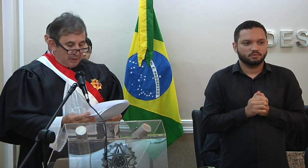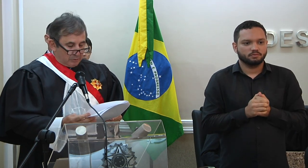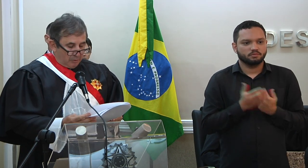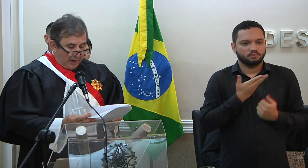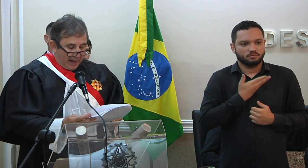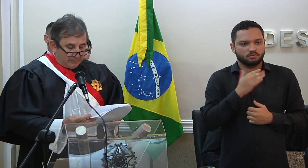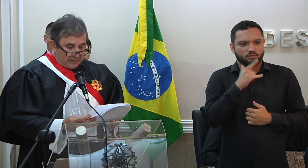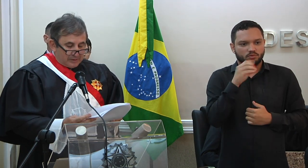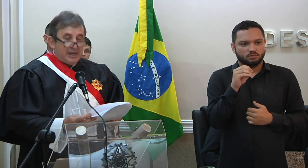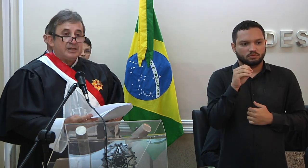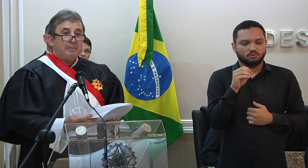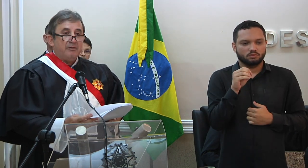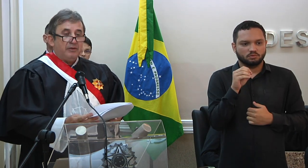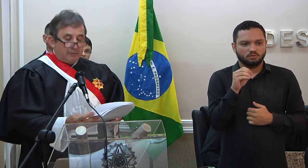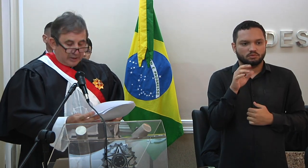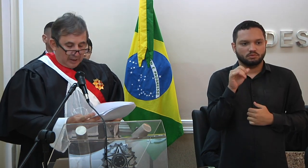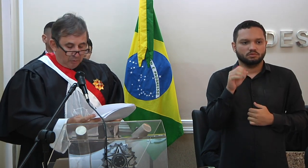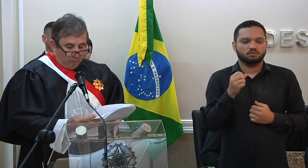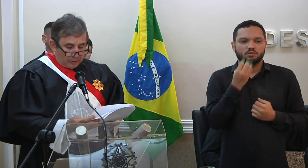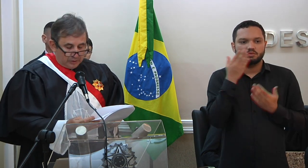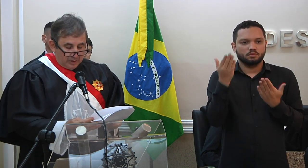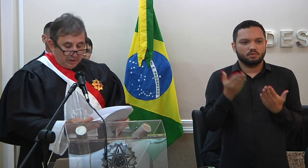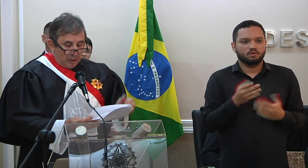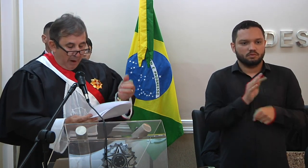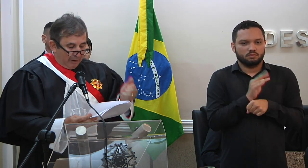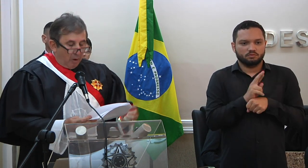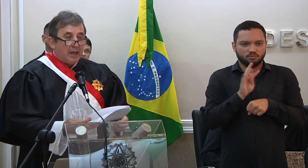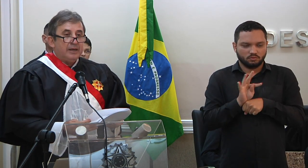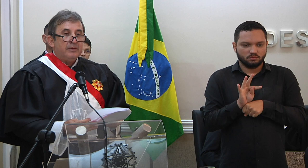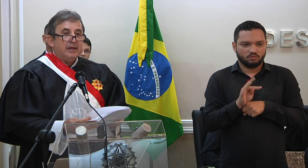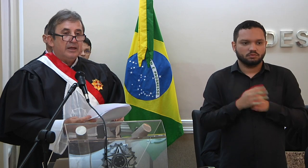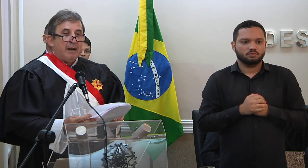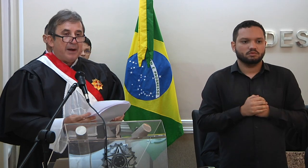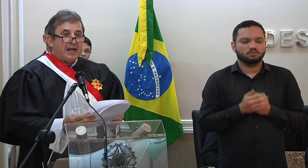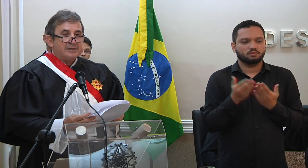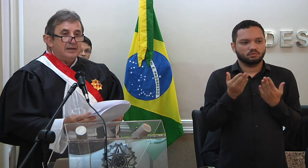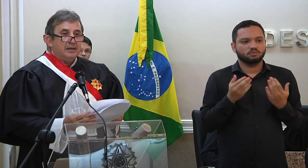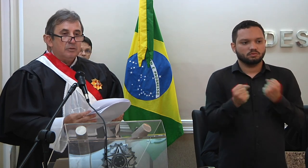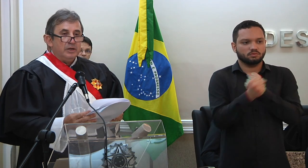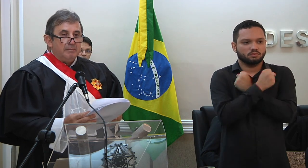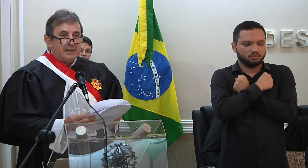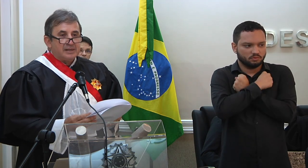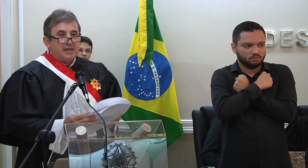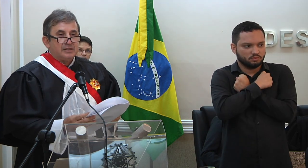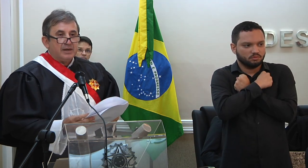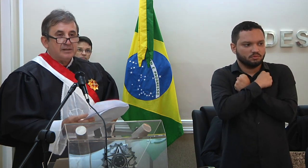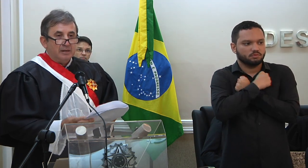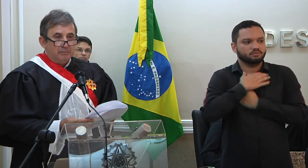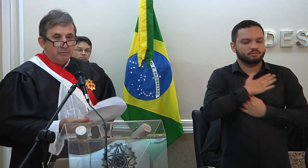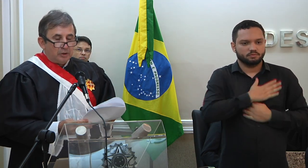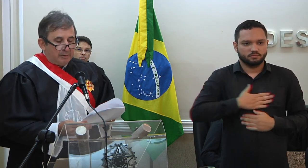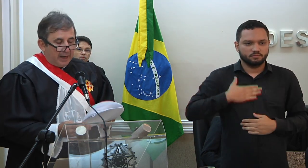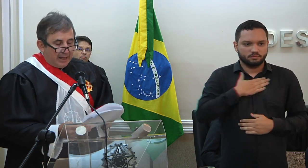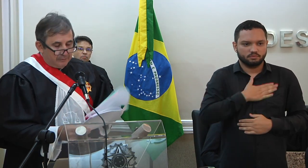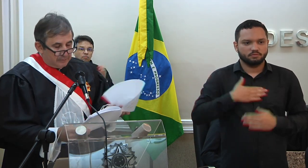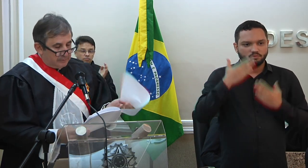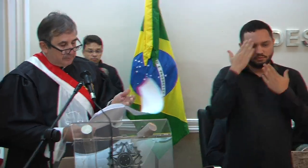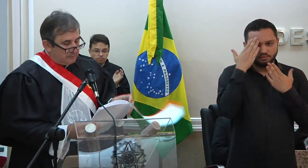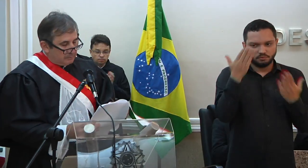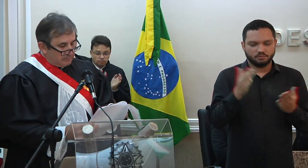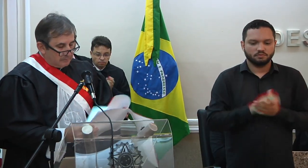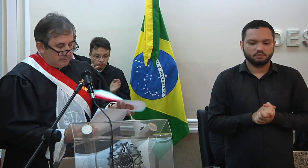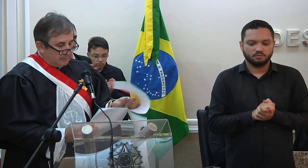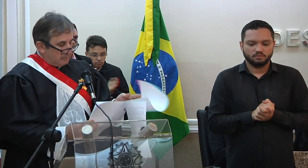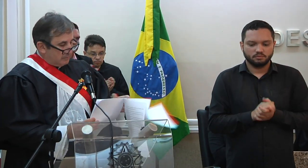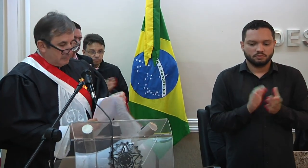caríssimo amigo João Carlos, seja bem-vindo a esta corte, que o acolhe e abraça com imensa satisfação. Muito obrigado.